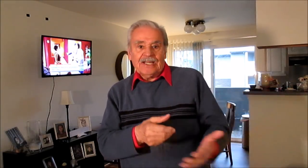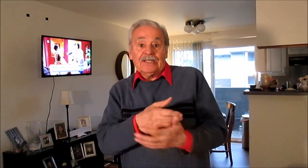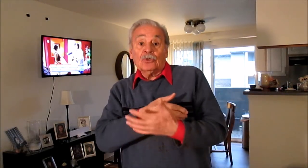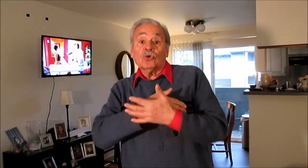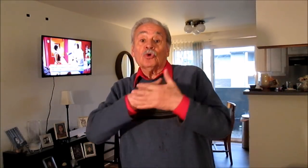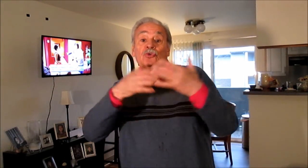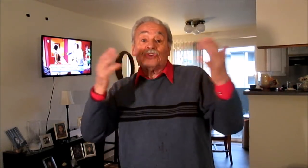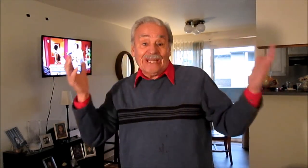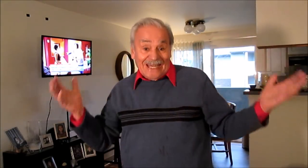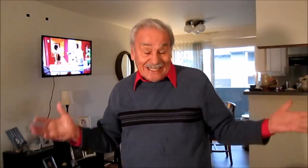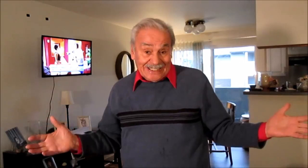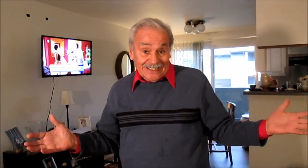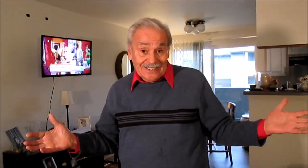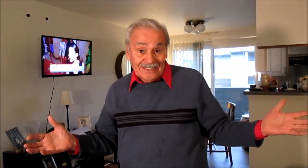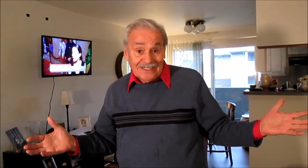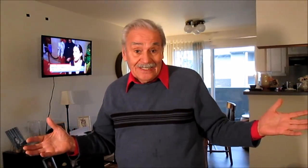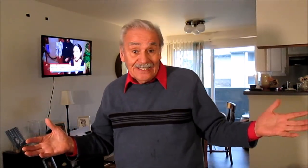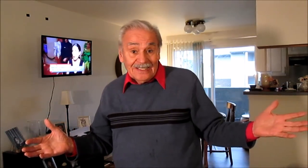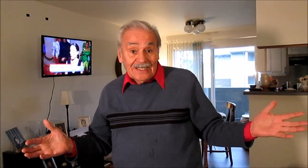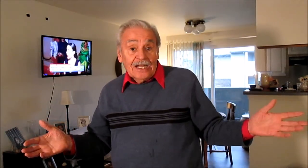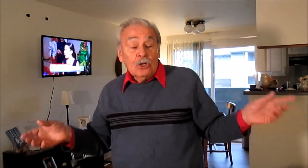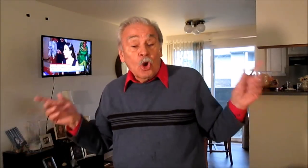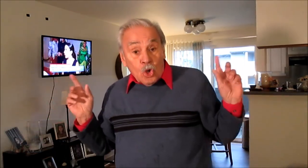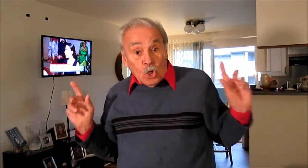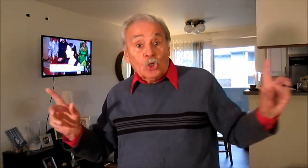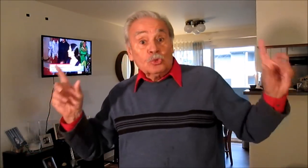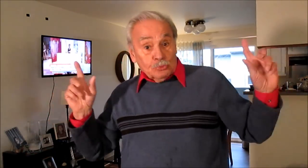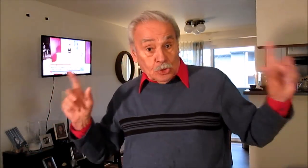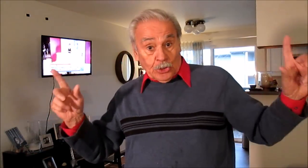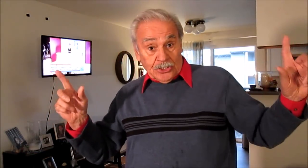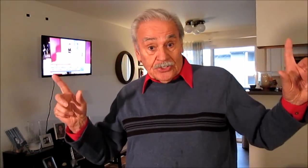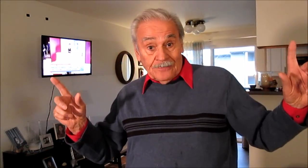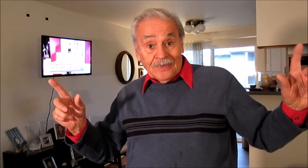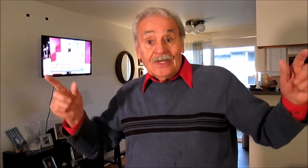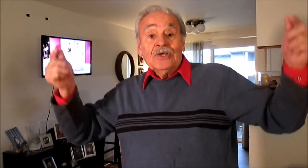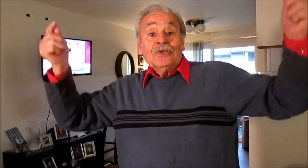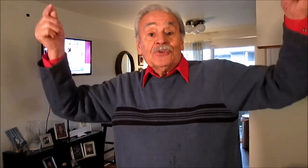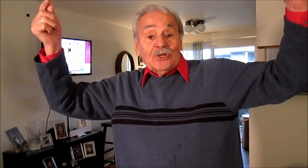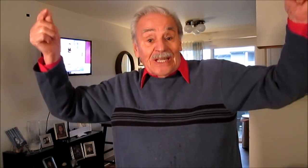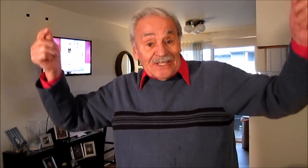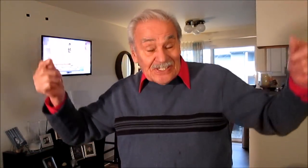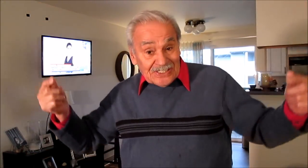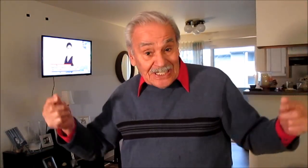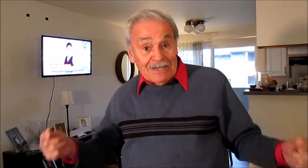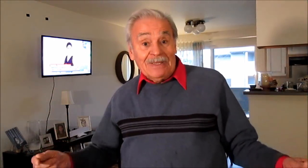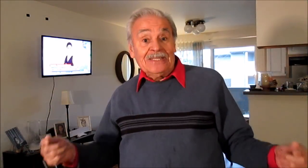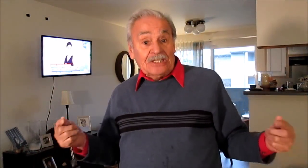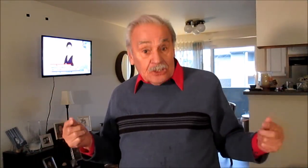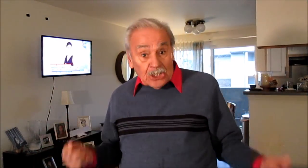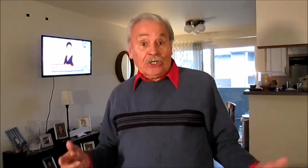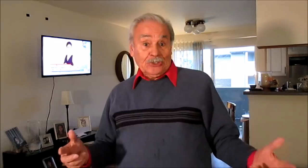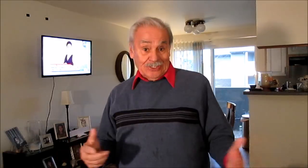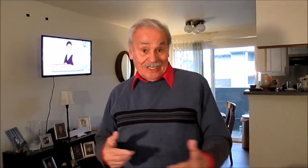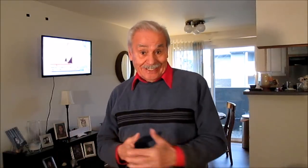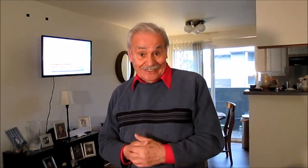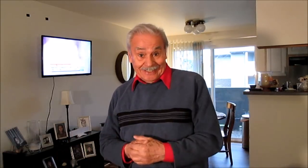no los conocía nadie. Los corruptores son ancestralmente históricos en la Argentina.